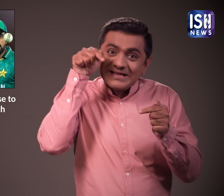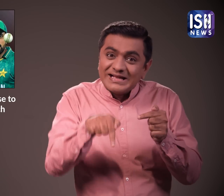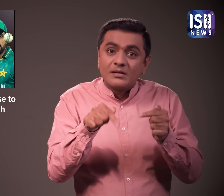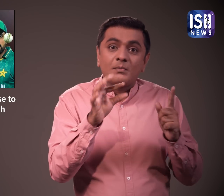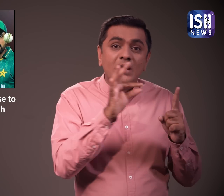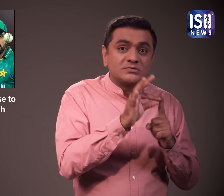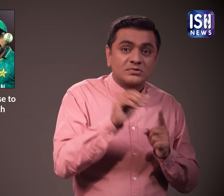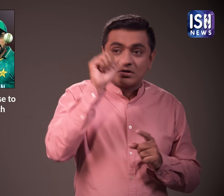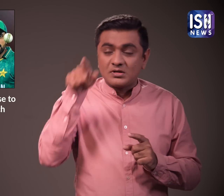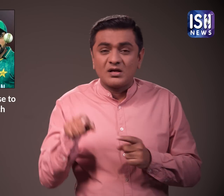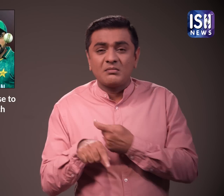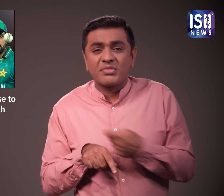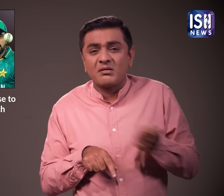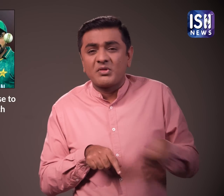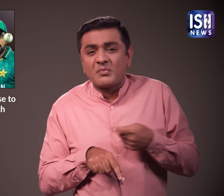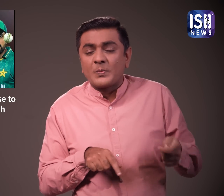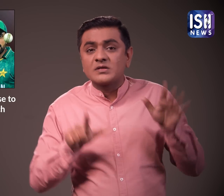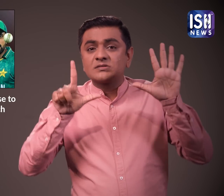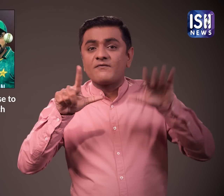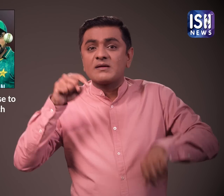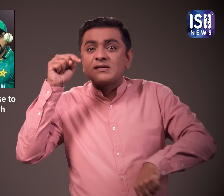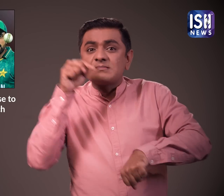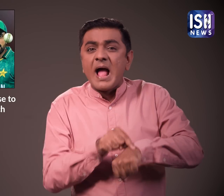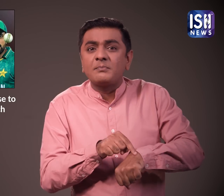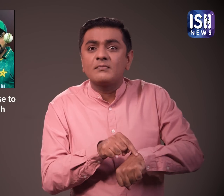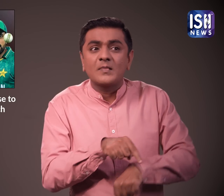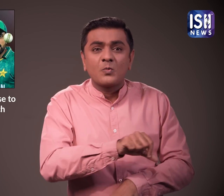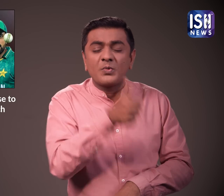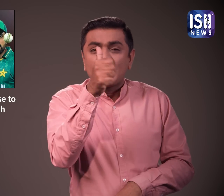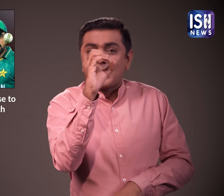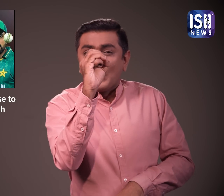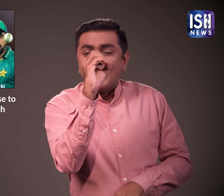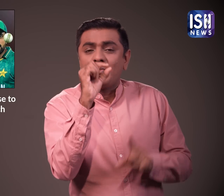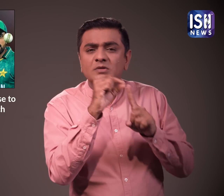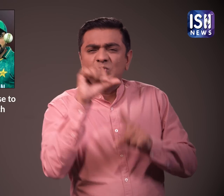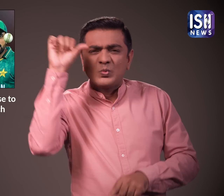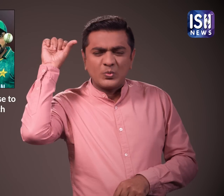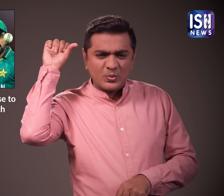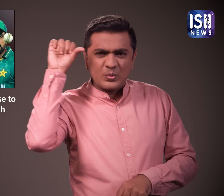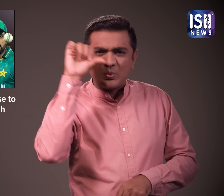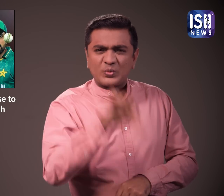भारत ने पिछले सभी साथ मैच जीते है पाकिस्तान कभी भी भारत के खिलाफ विश्व कप मैच नहीं जीत सका है